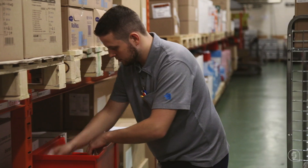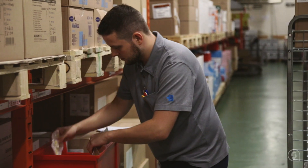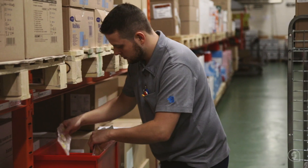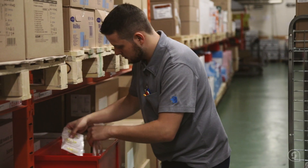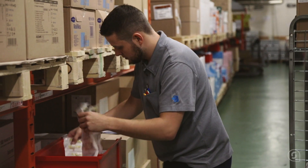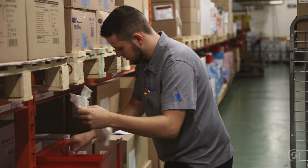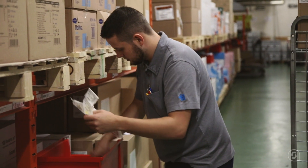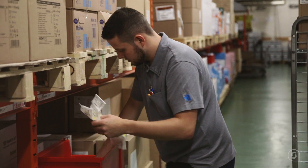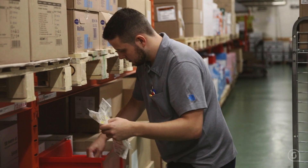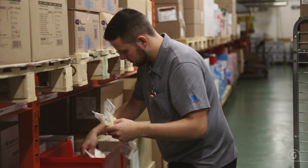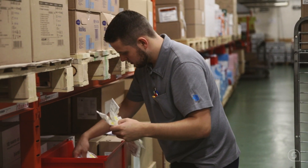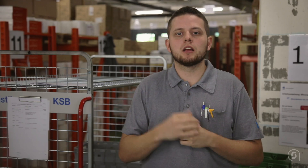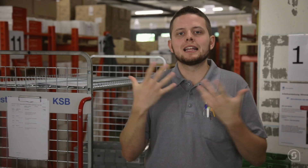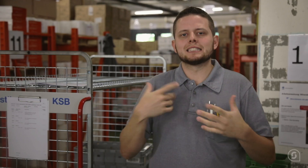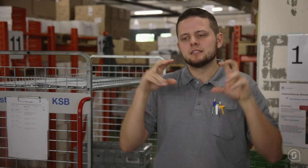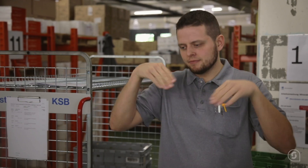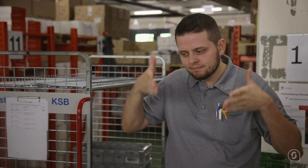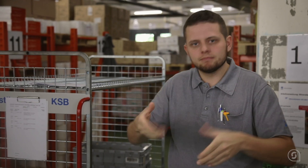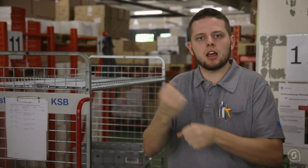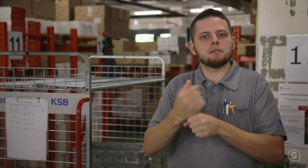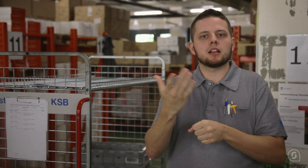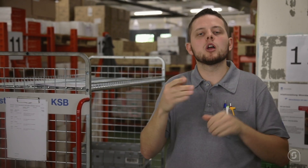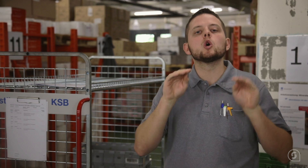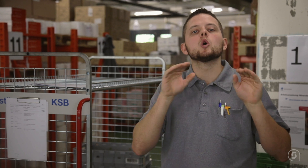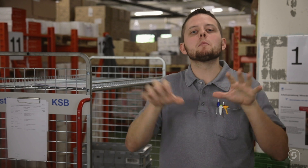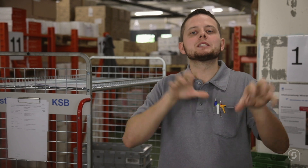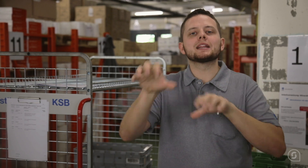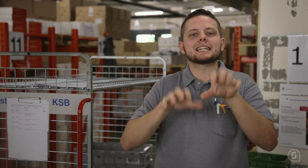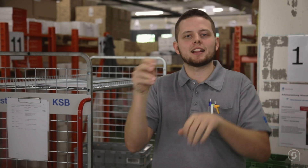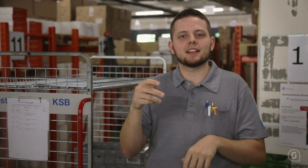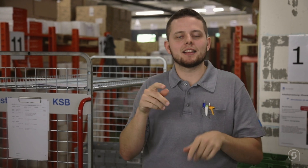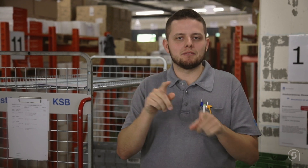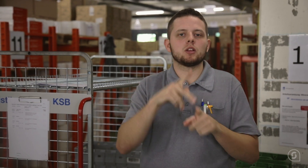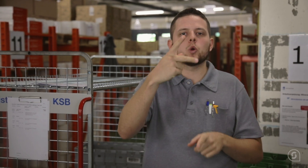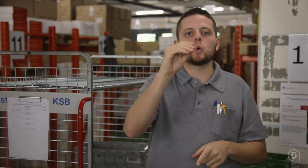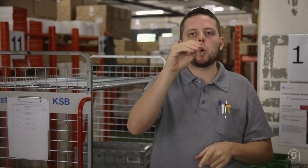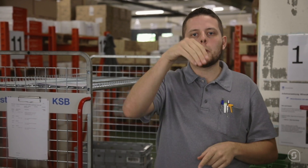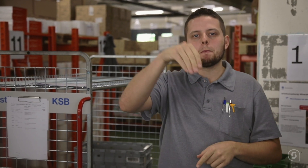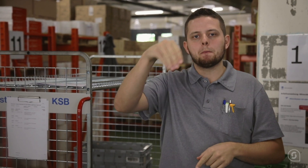versorgt werden. Was mache ich jetzt auf der Arbeit? Ich arbeite hier im Bereich Kommissionierung.